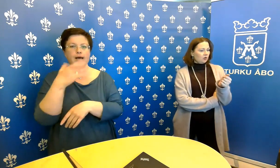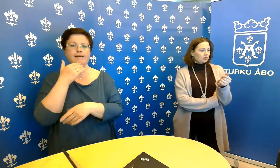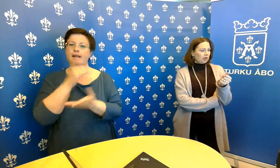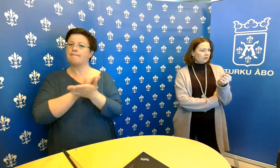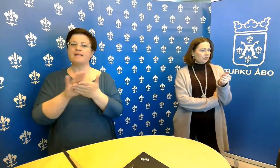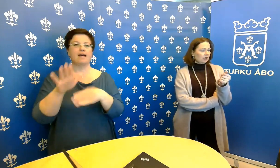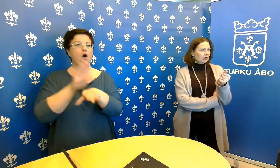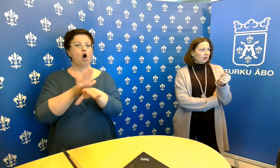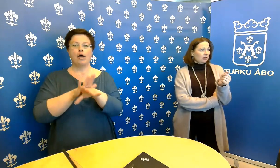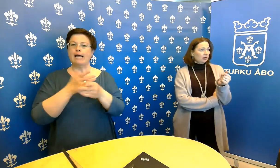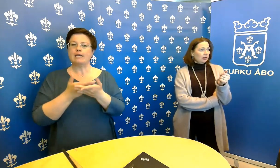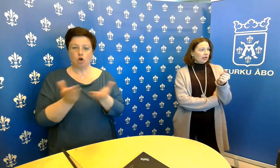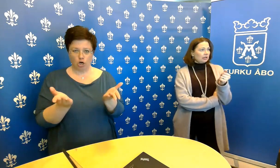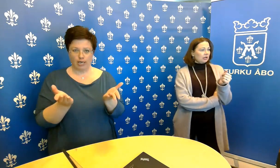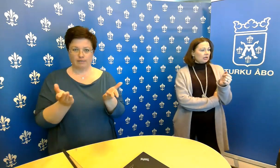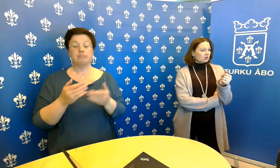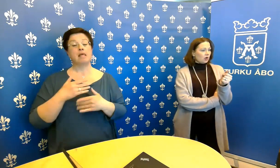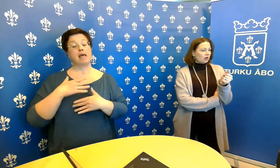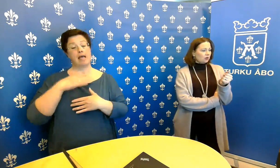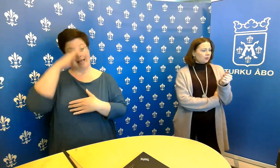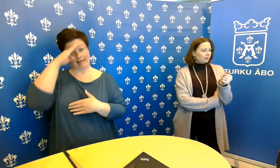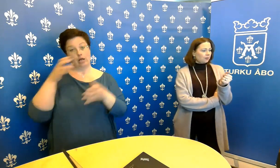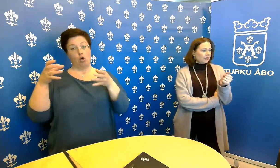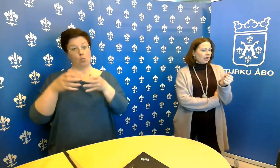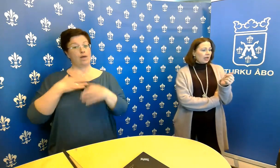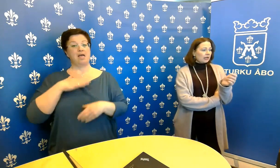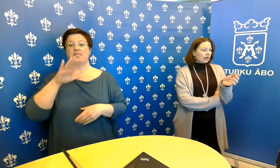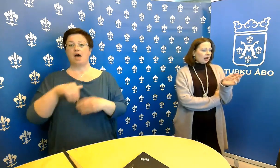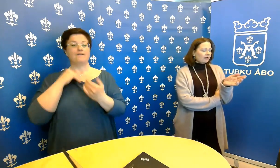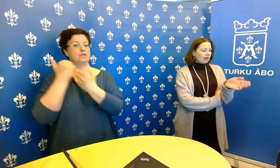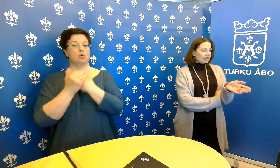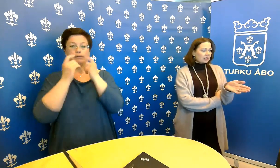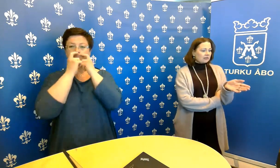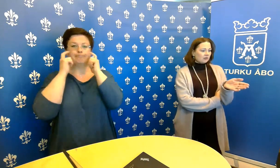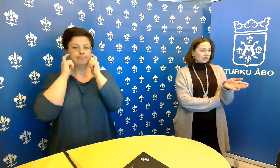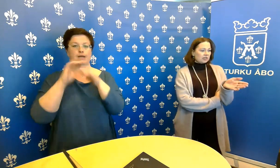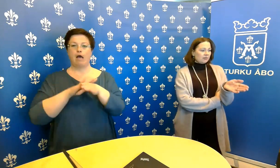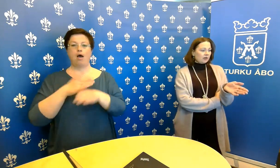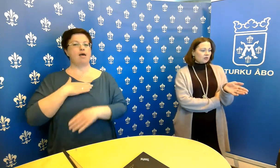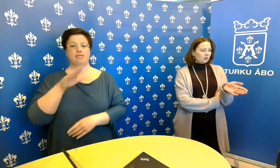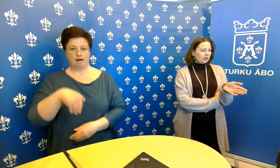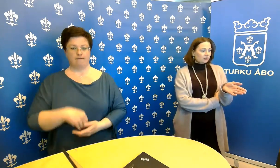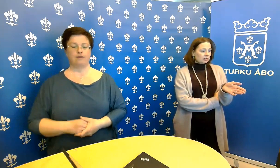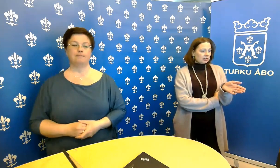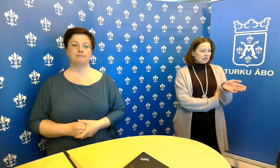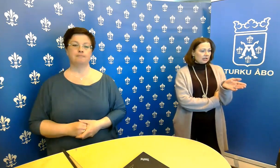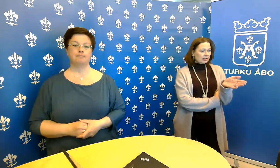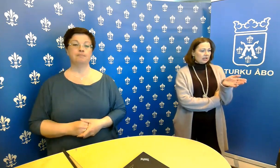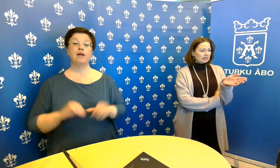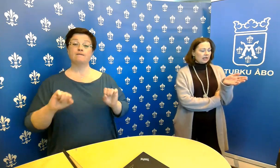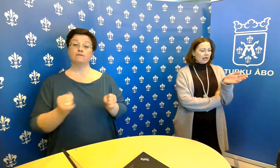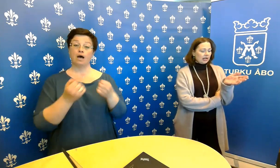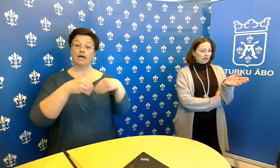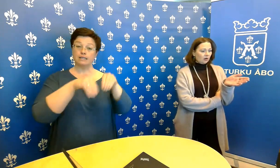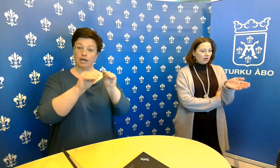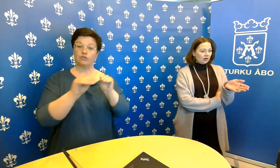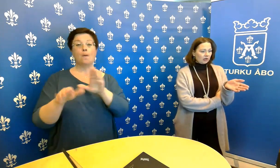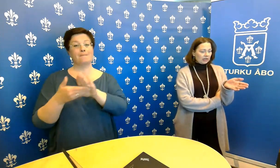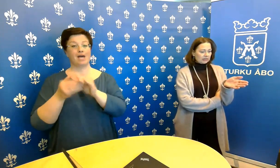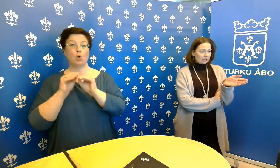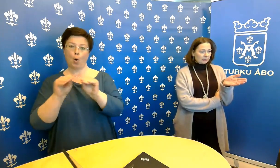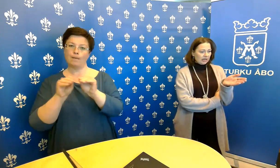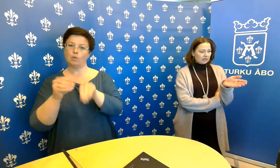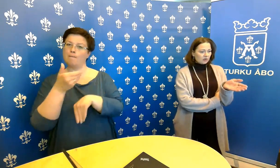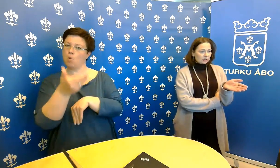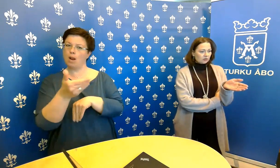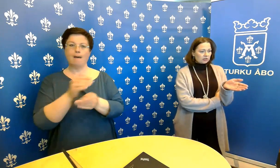henkilökuntaa ei suojella. Ja varhaiskasvatuksessa ja perusopetuksessa, niin siellä ei ole